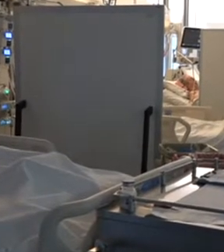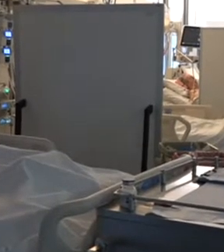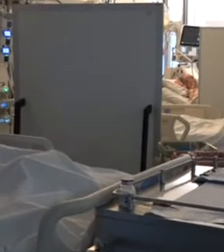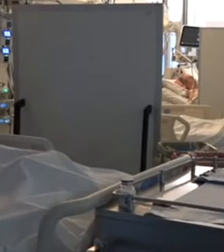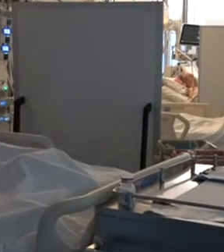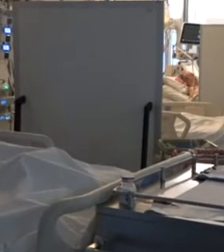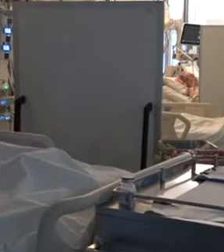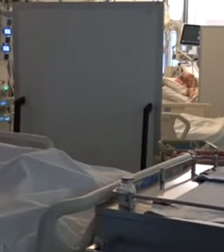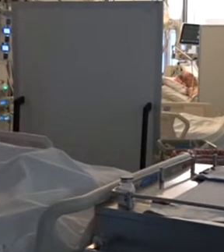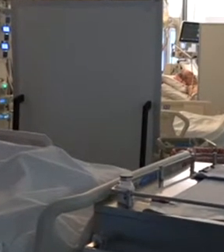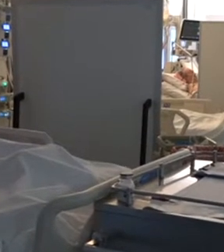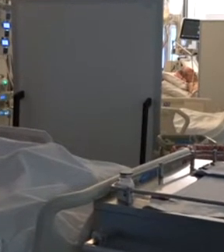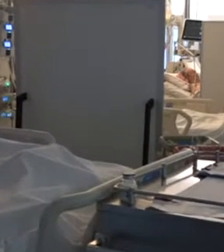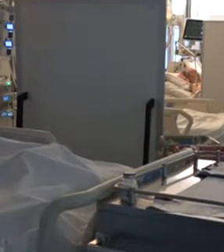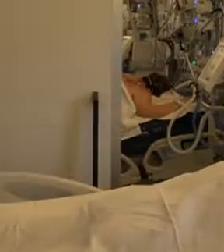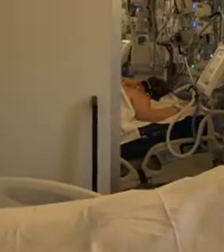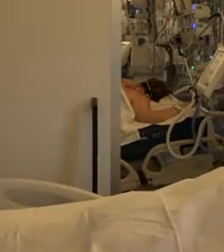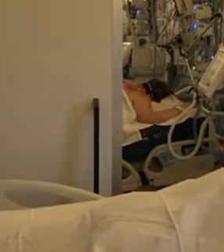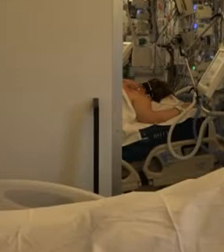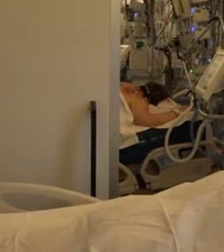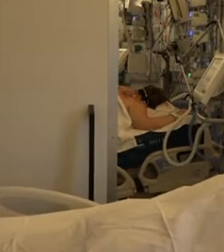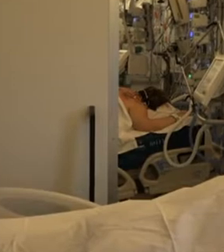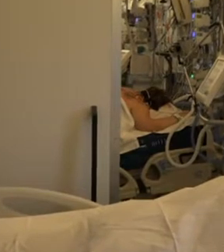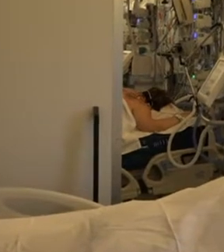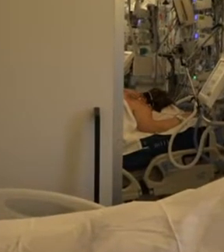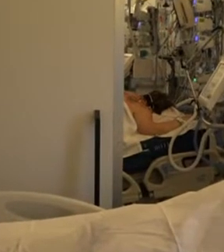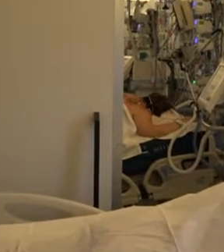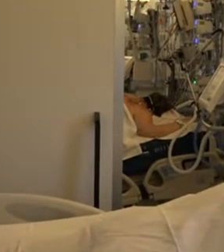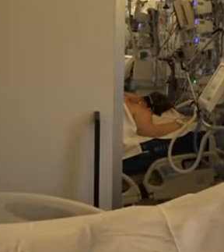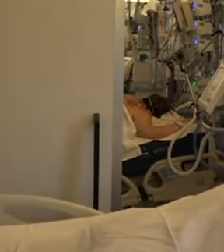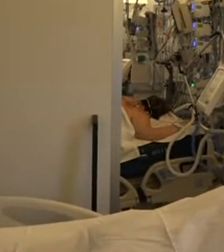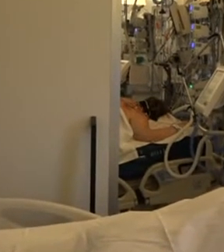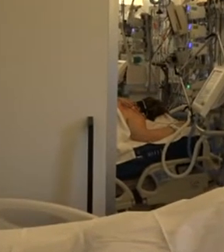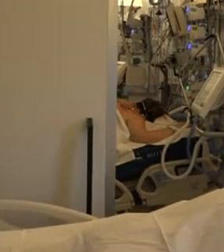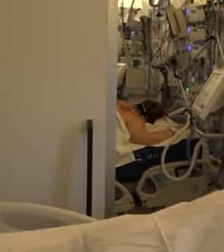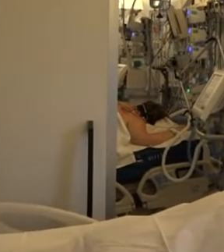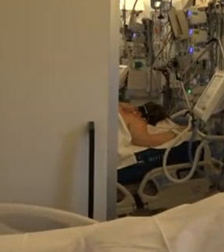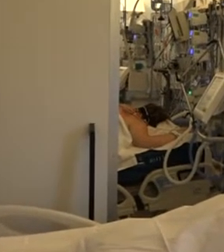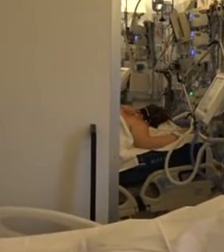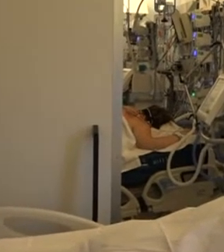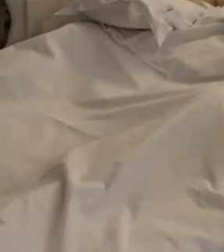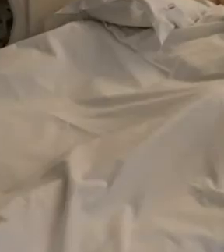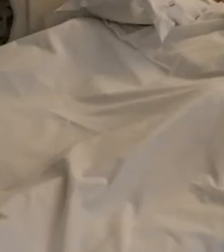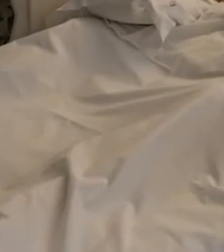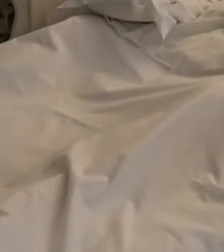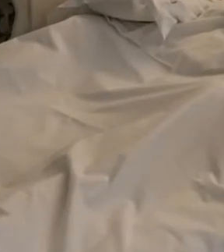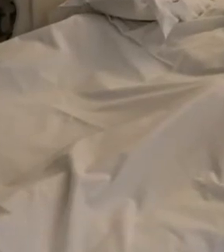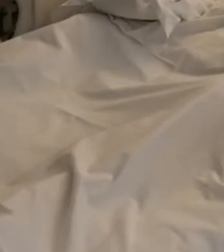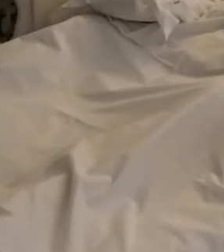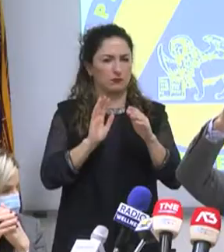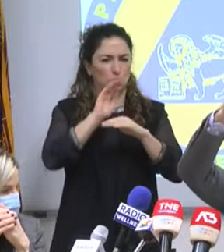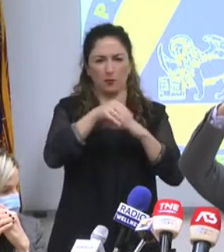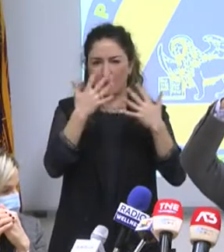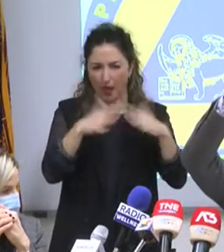con una pandemia che non ha precedenti. Ha riferito sui dati sulla diminuzione della pressione ospedaliera, soffermandosi sul crollo della